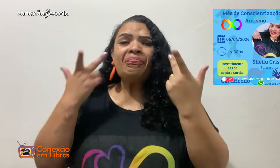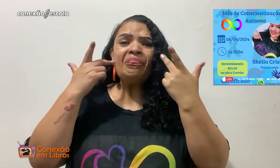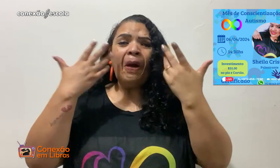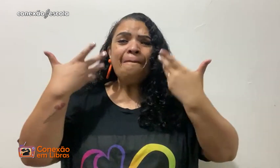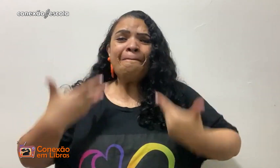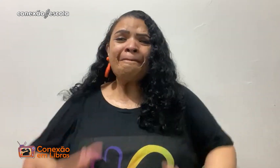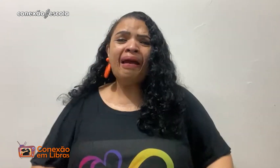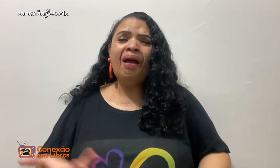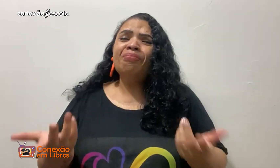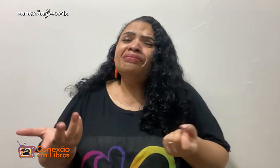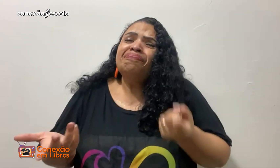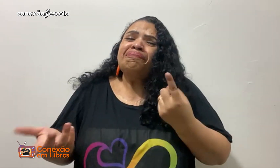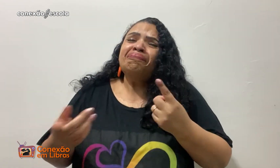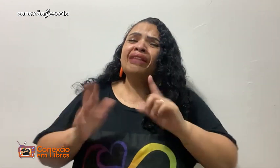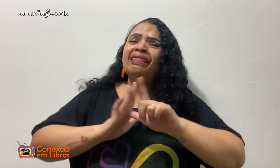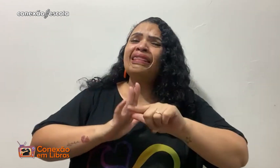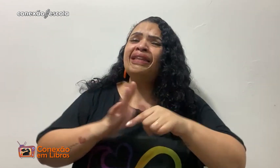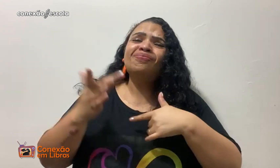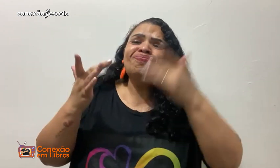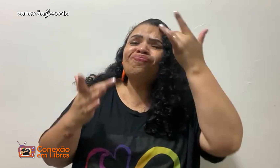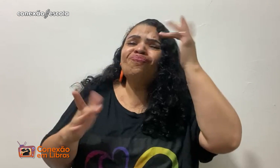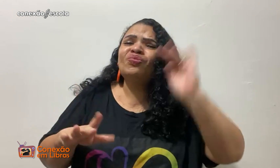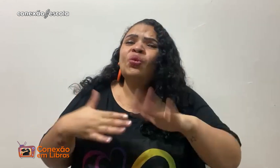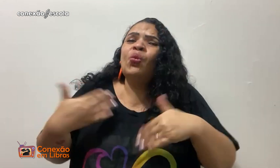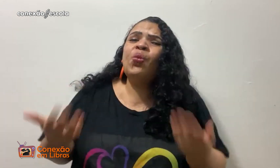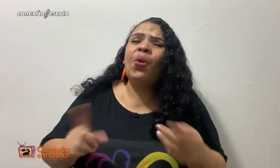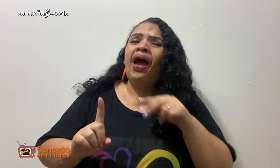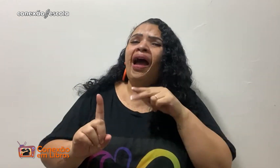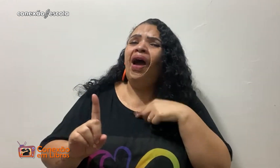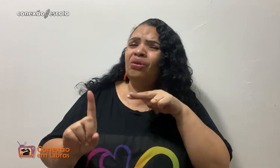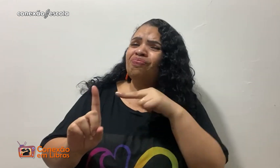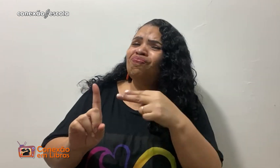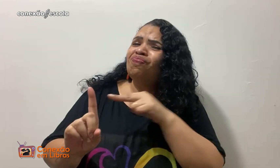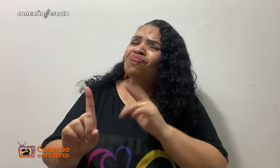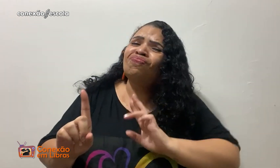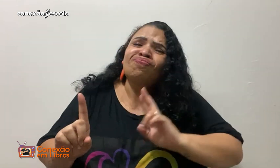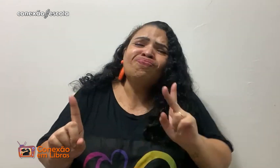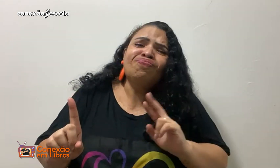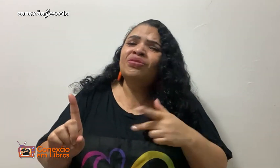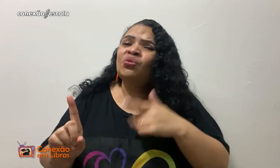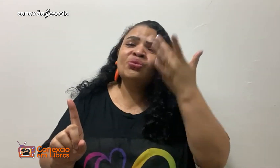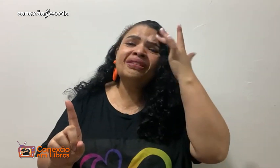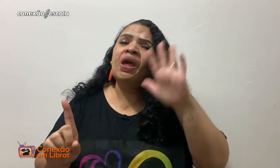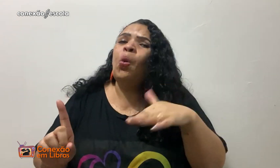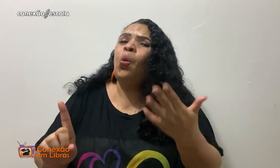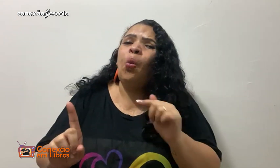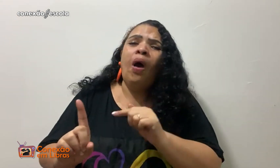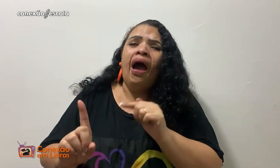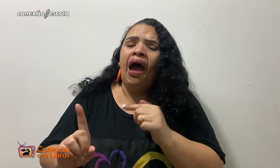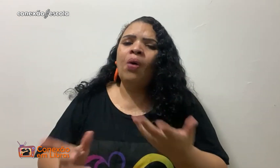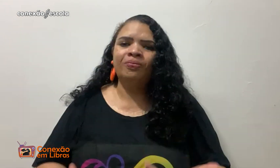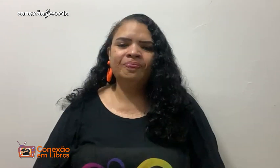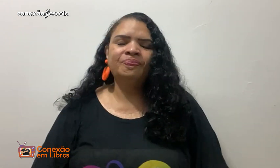Eu pensei que fosse isso, mas a minha filha era normal, ela não tinha nada disso. E eu não sabia por que ela tinha esses atrasos, eu não entendia o que